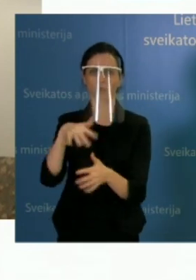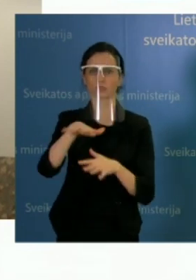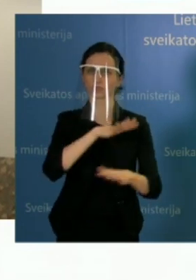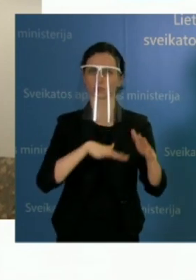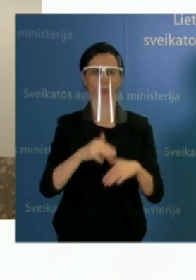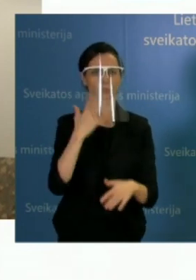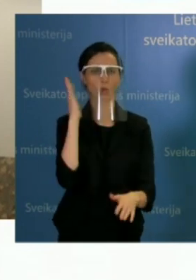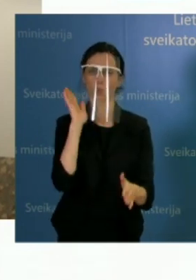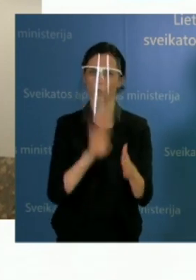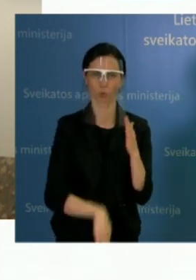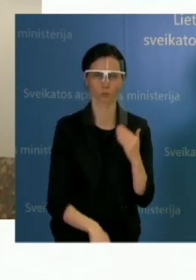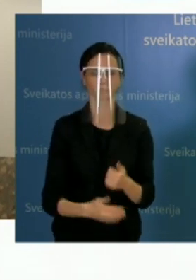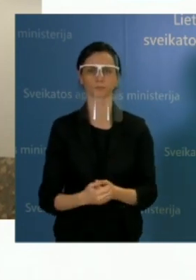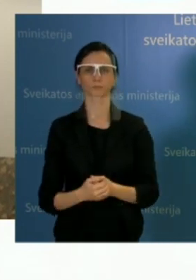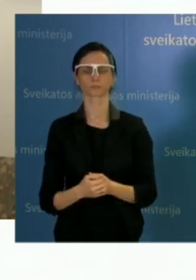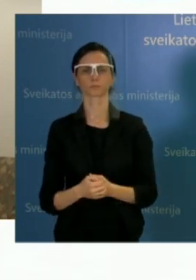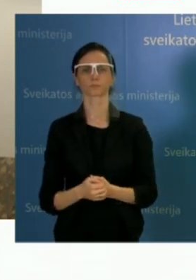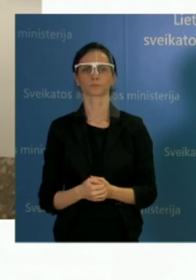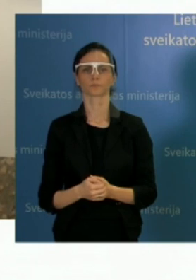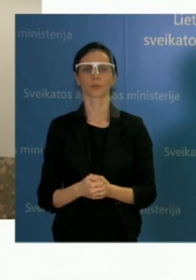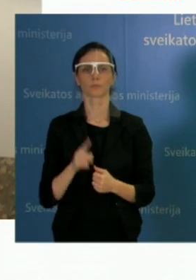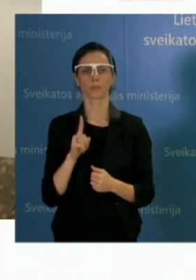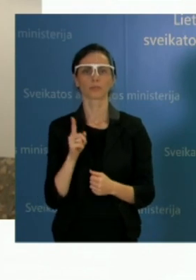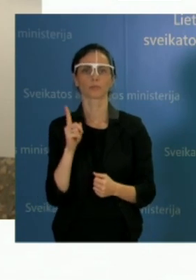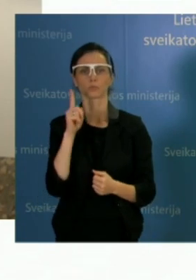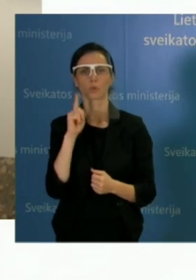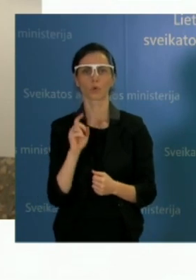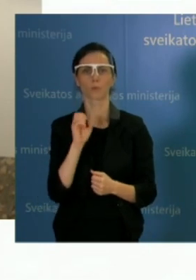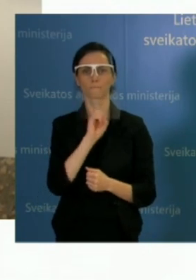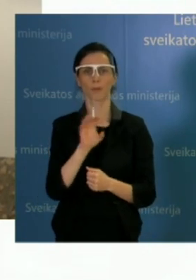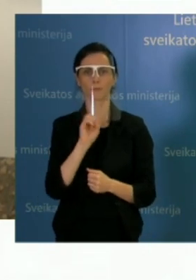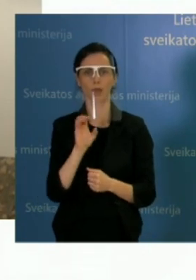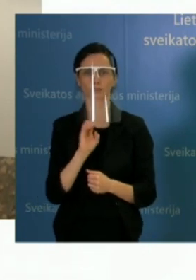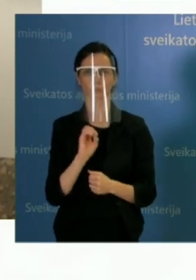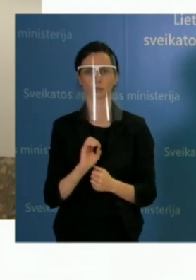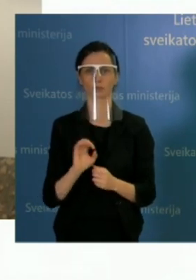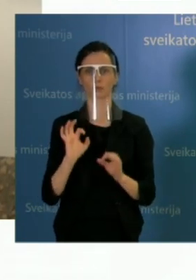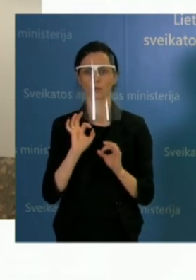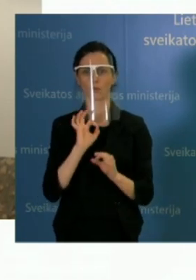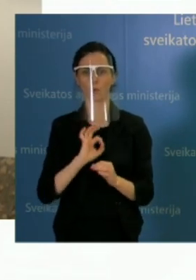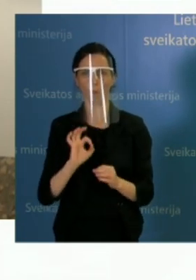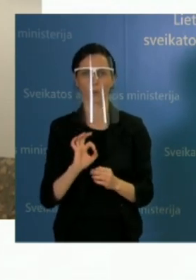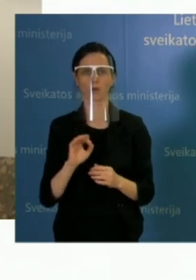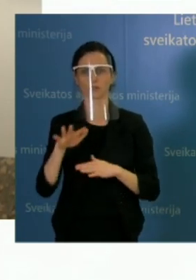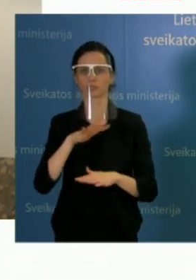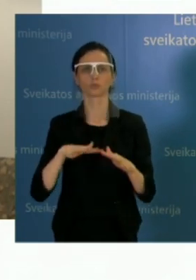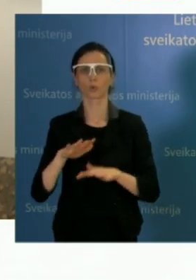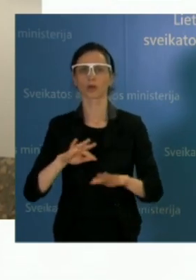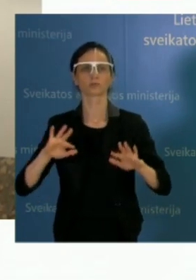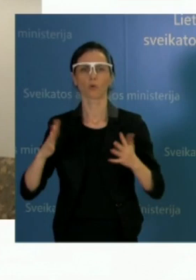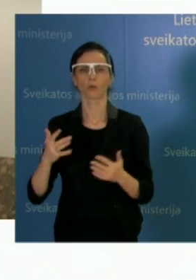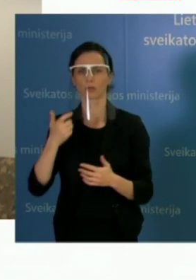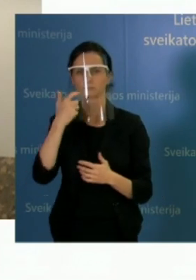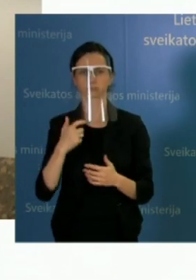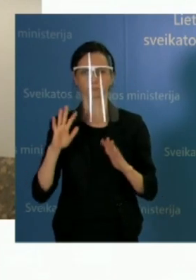kad truputį papasakočiau, kad suprastų situacijos rimtumą, tai pradėsiu galbūt apie